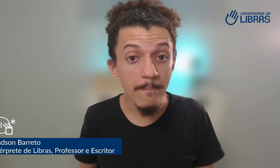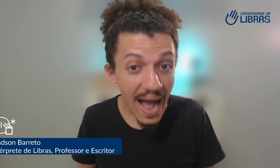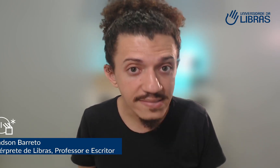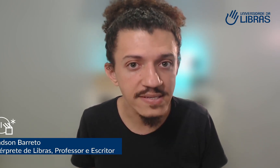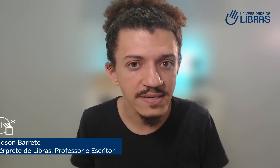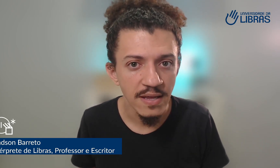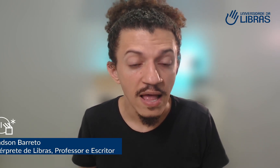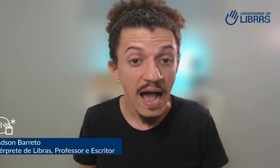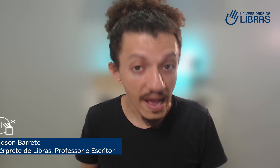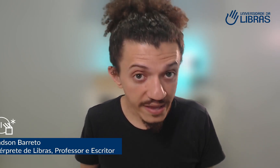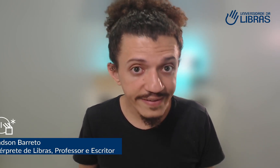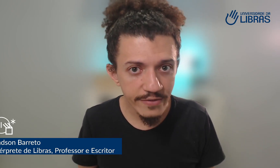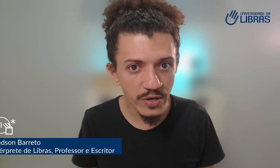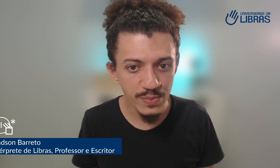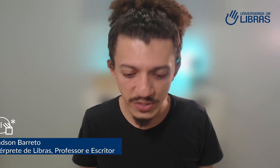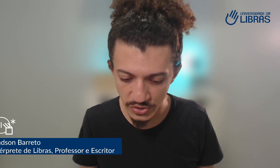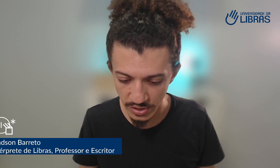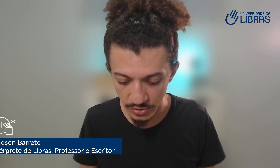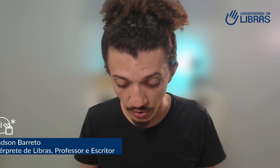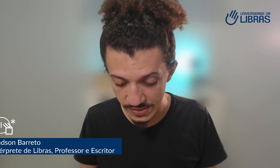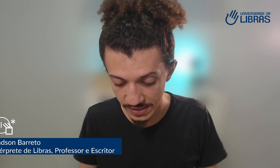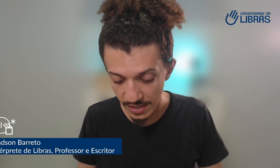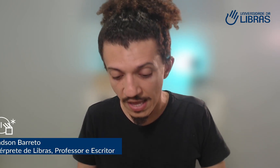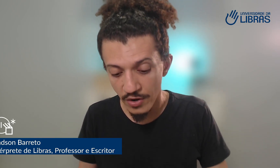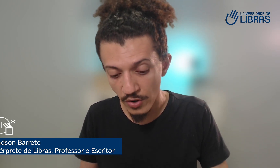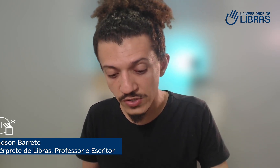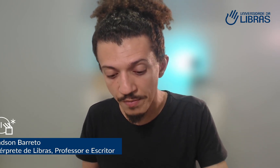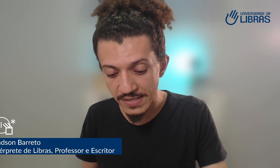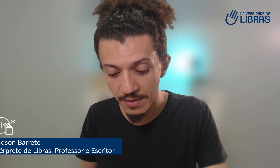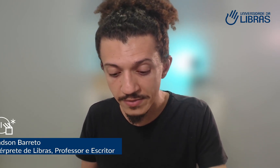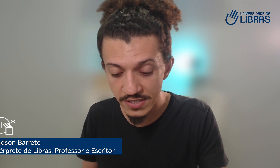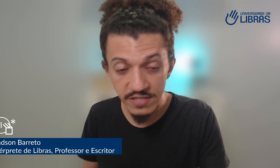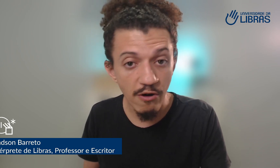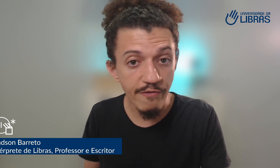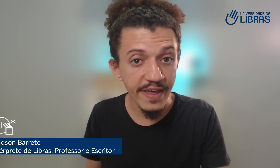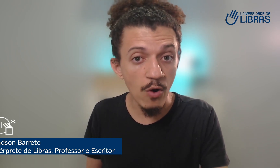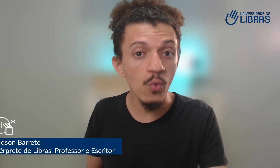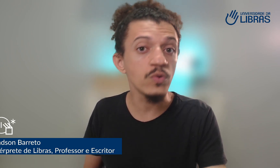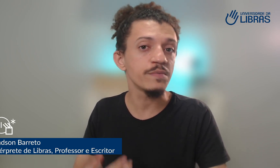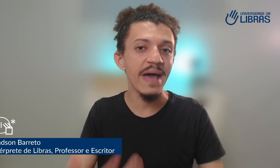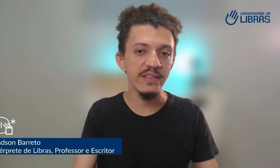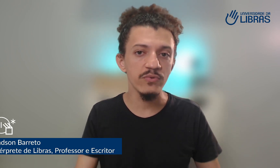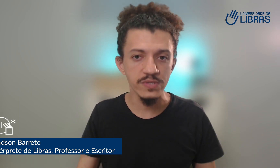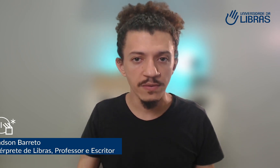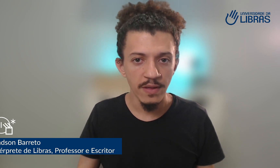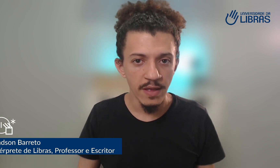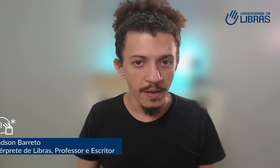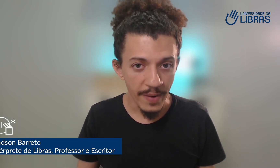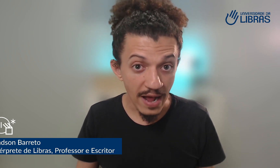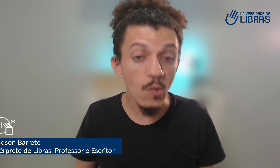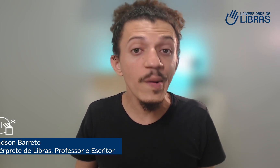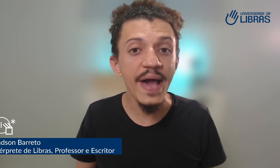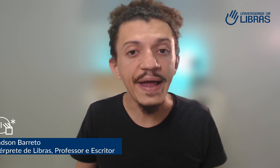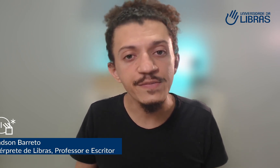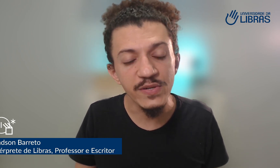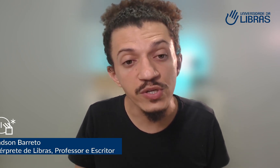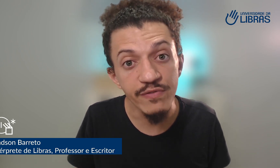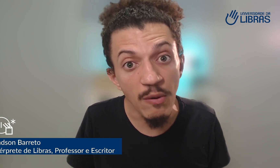Mas, ainda em 2012, nós começamos a desenvolver alguns métodos para acompanhar as pessoas de forma